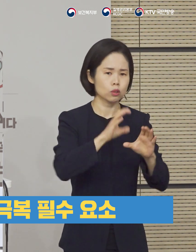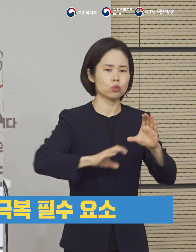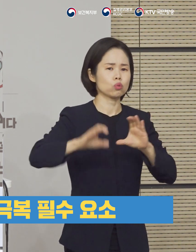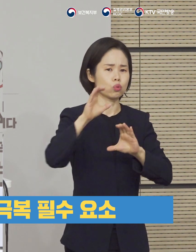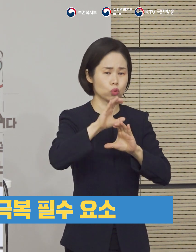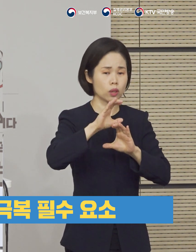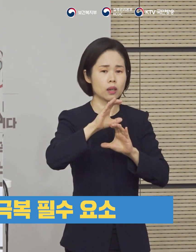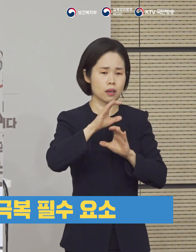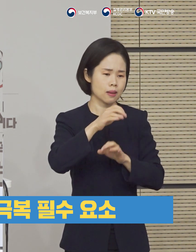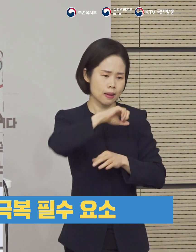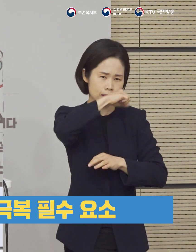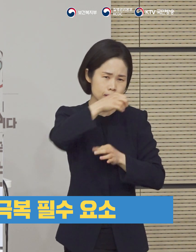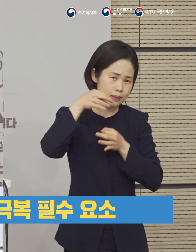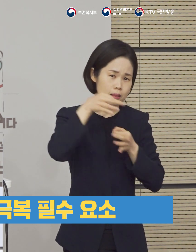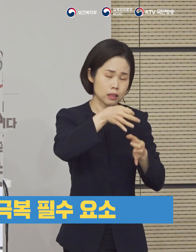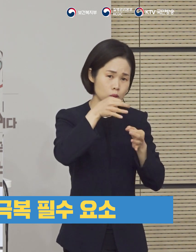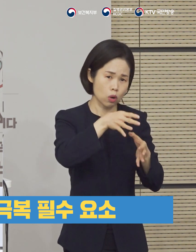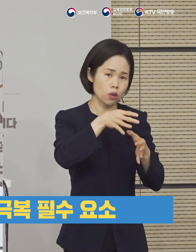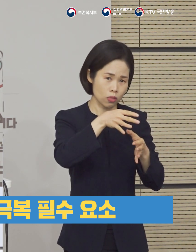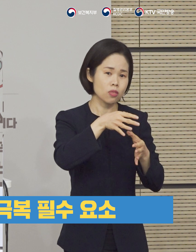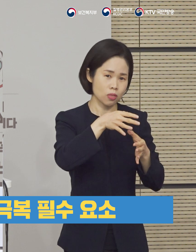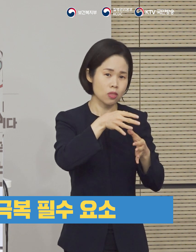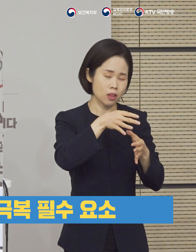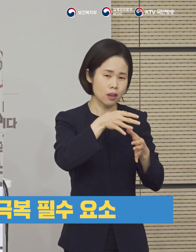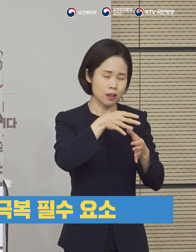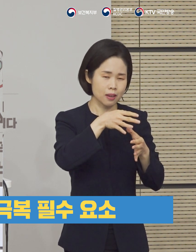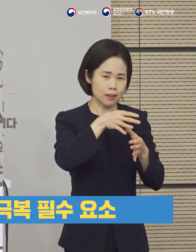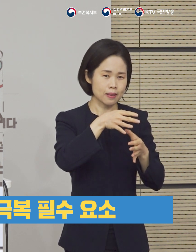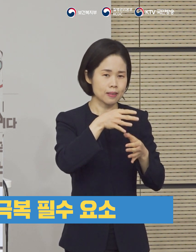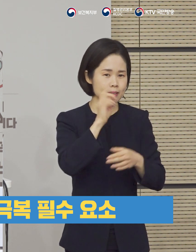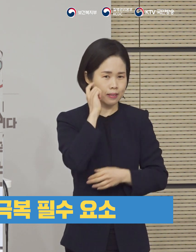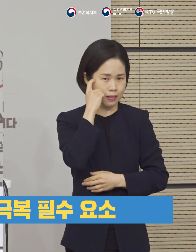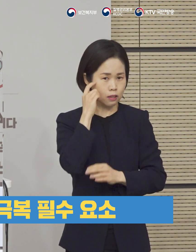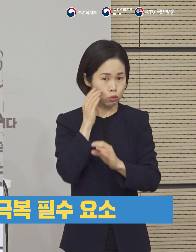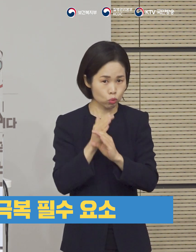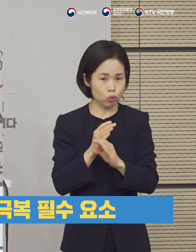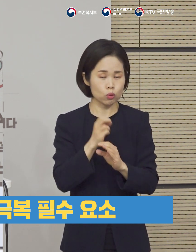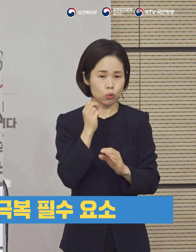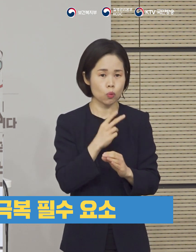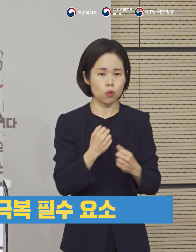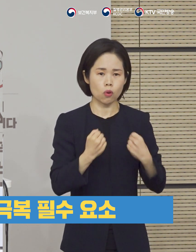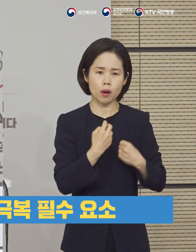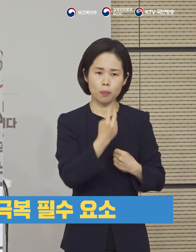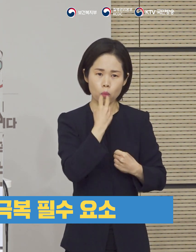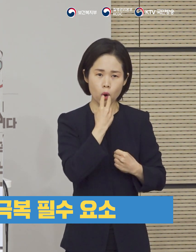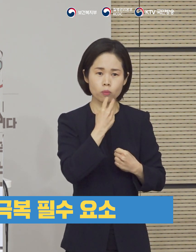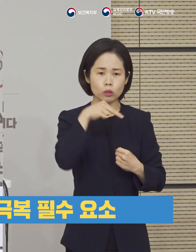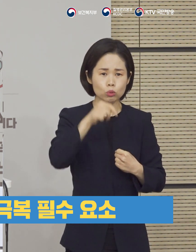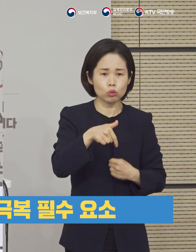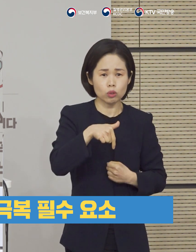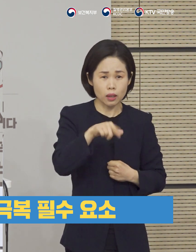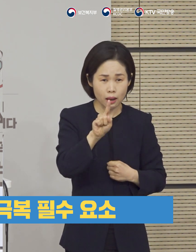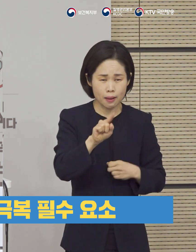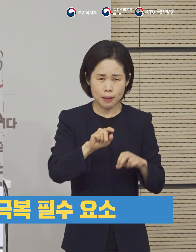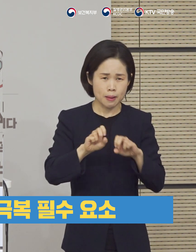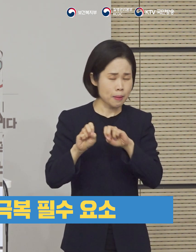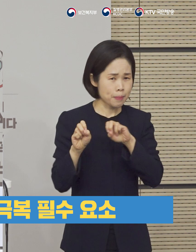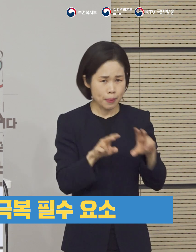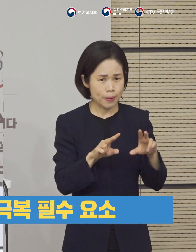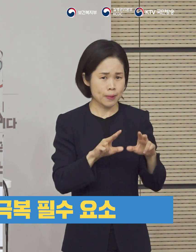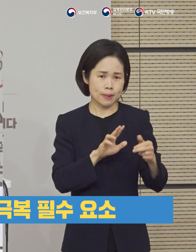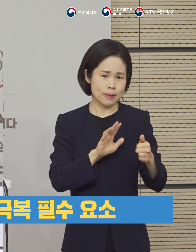통한 예비비와 추가경정예산을 통한 지원까지도 아울러 검토하고 있고 건강보험을 통한